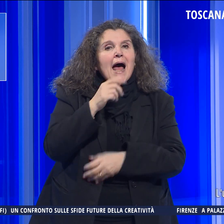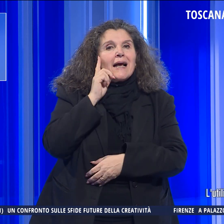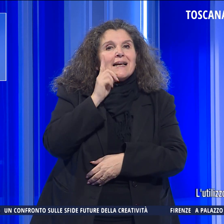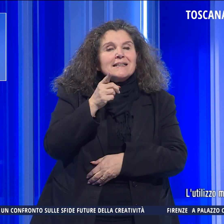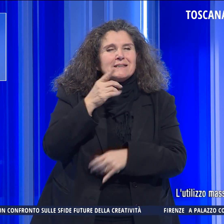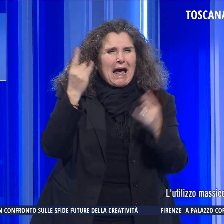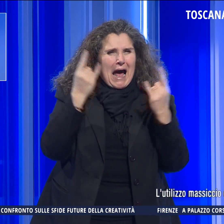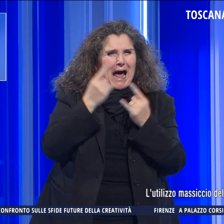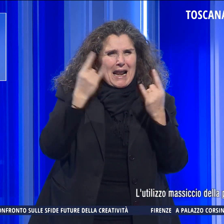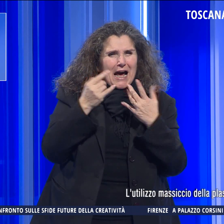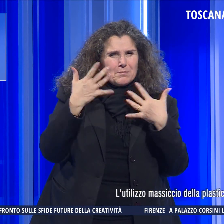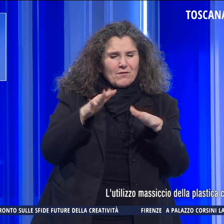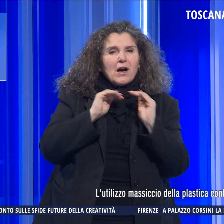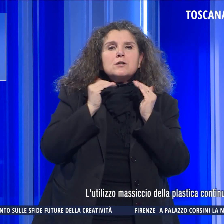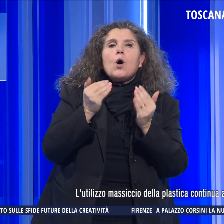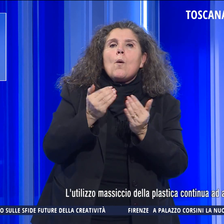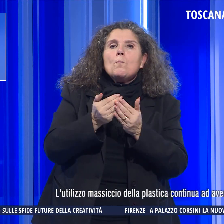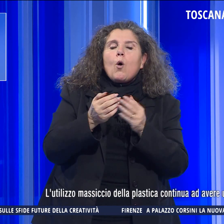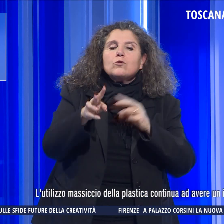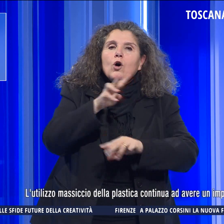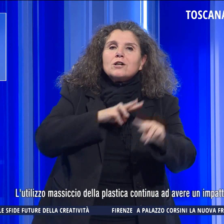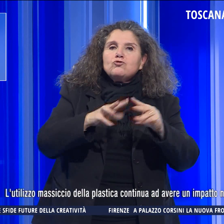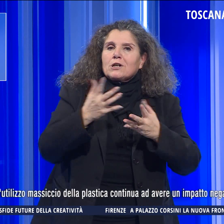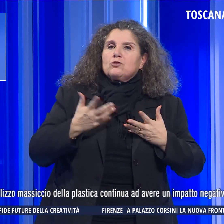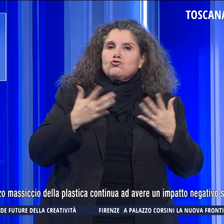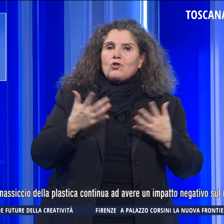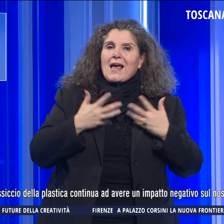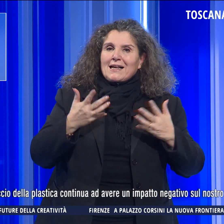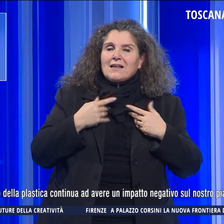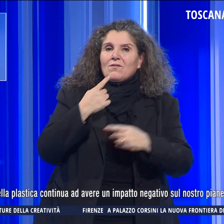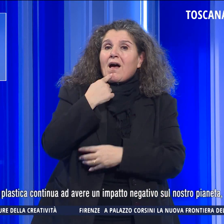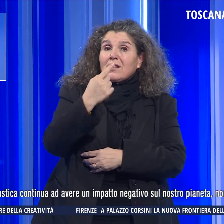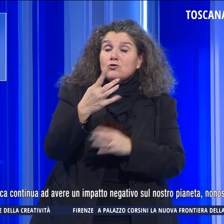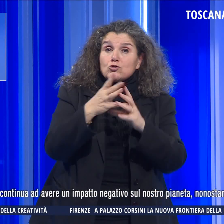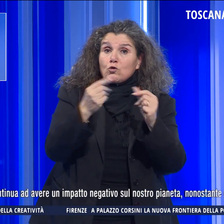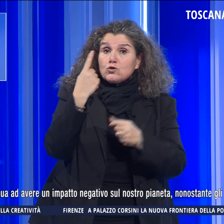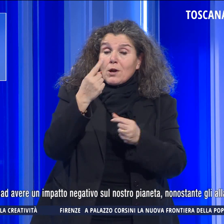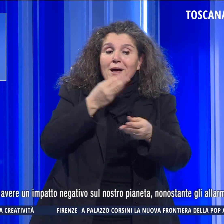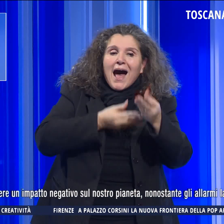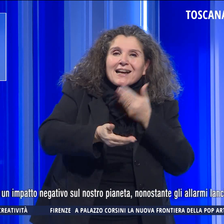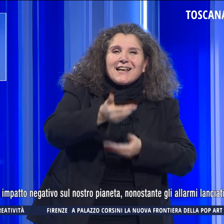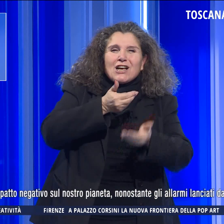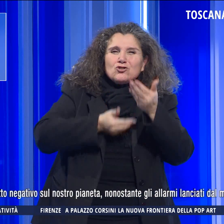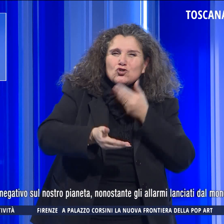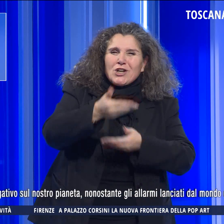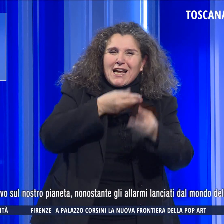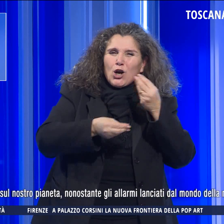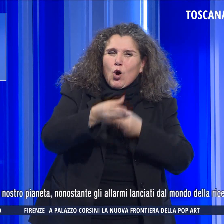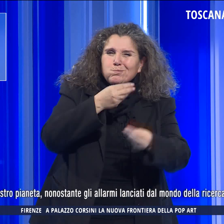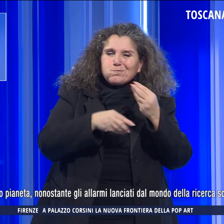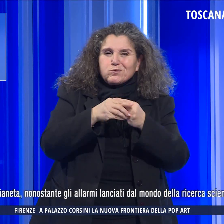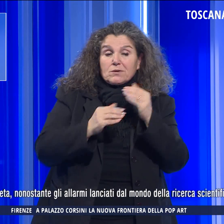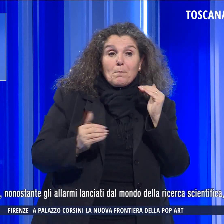allarmi lanciati dal mondo della ricerca scientifica, che indica soluzioni per riciclare quantità sempre maggiori